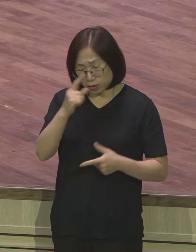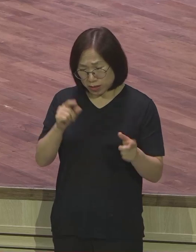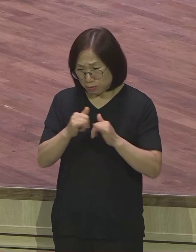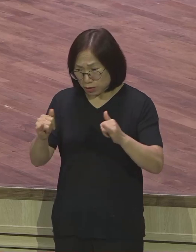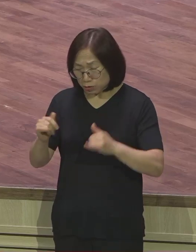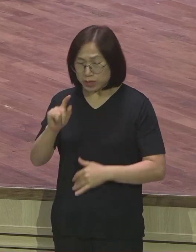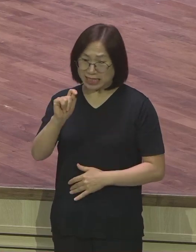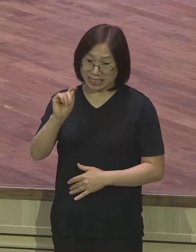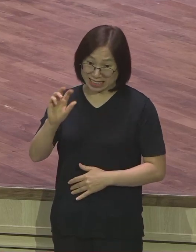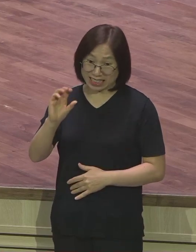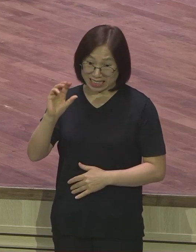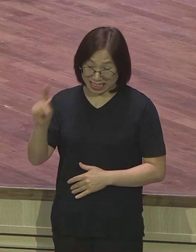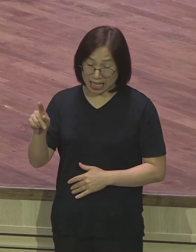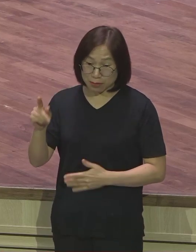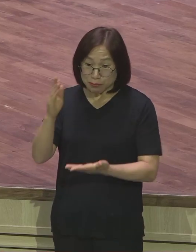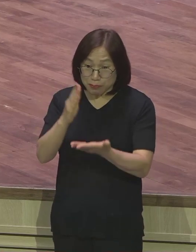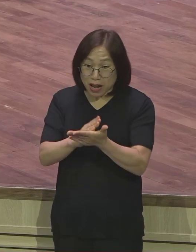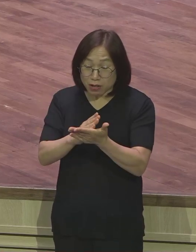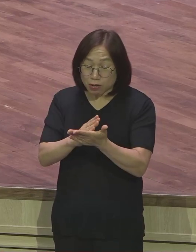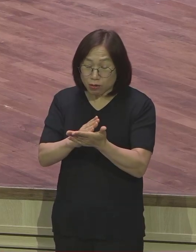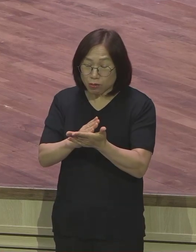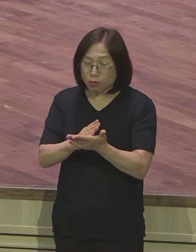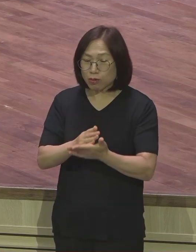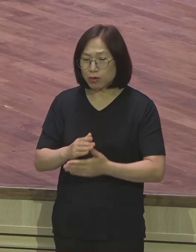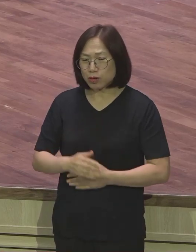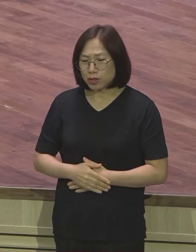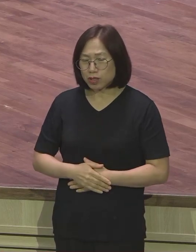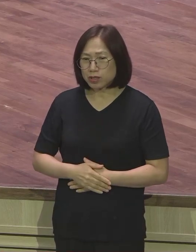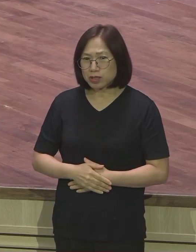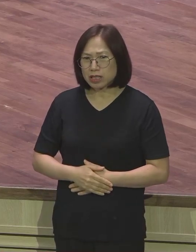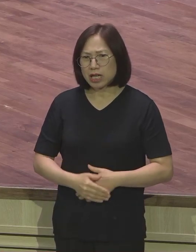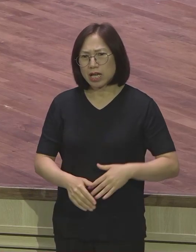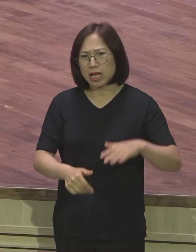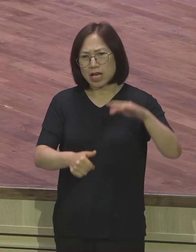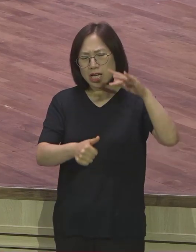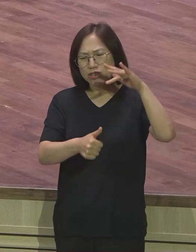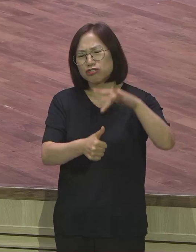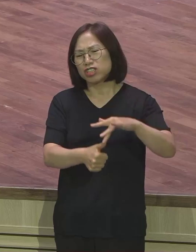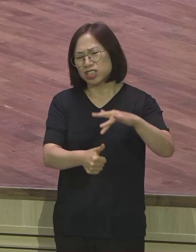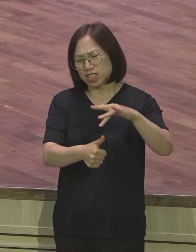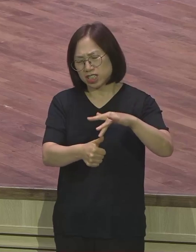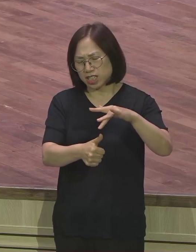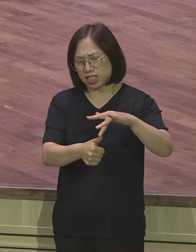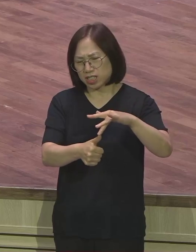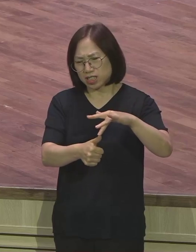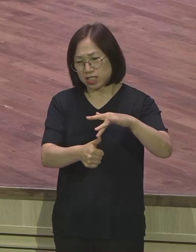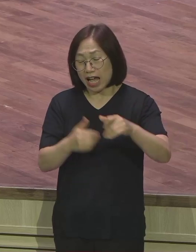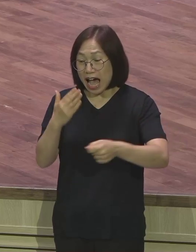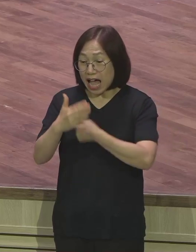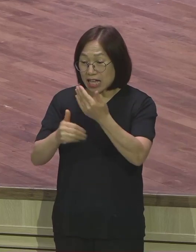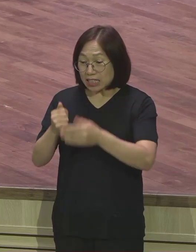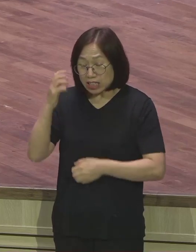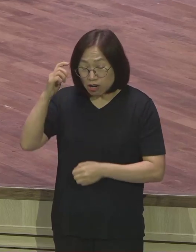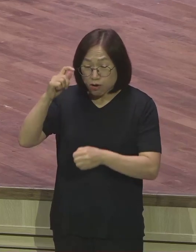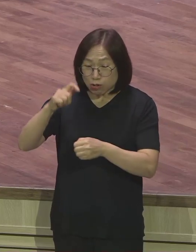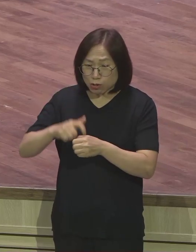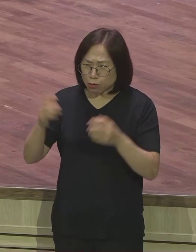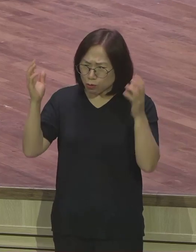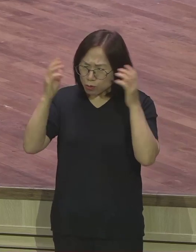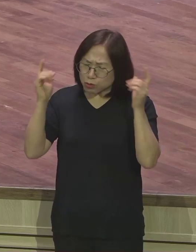아니라 우린 그걸 바랬는데 그러한 랩몬트가 아니라 하나님께서 정말 영적으로 시달리는 고통받는